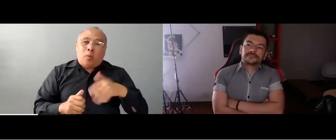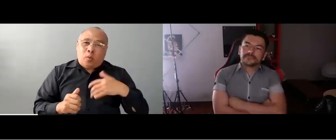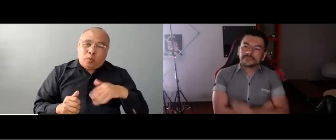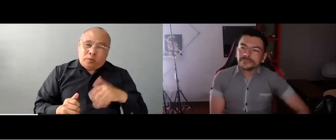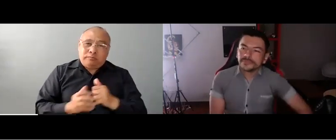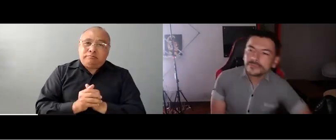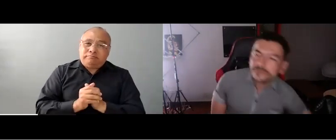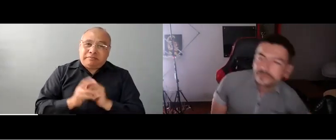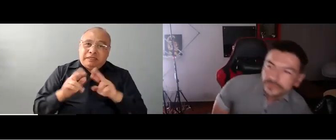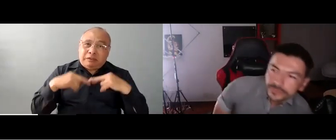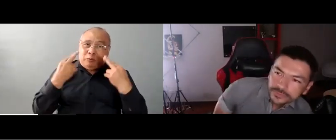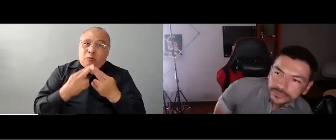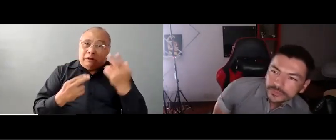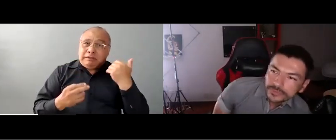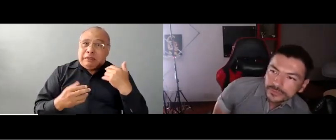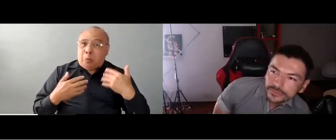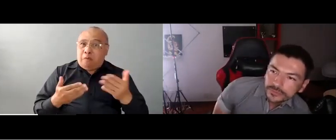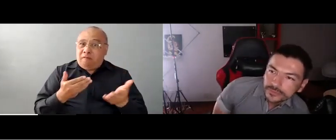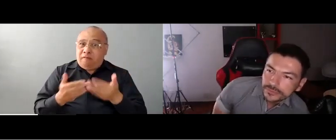Transporte, la Policía de Tránsito